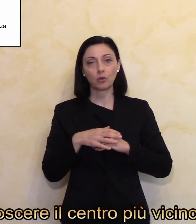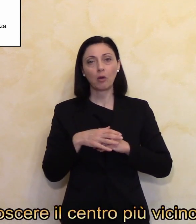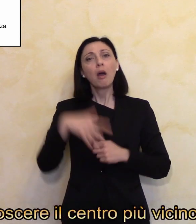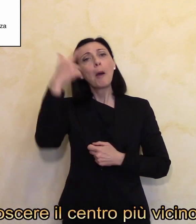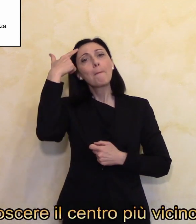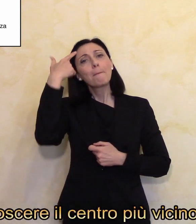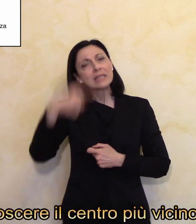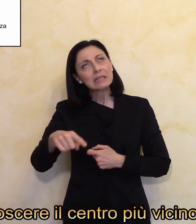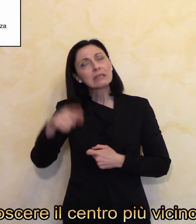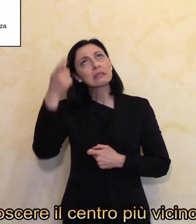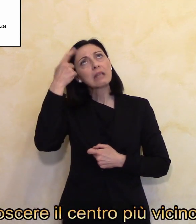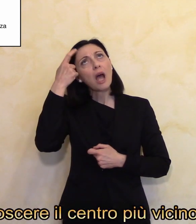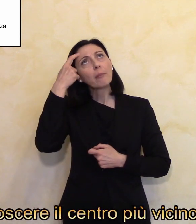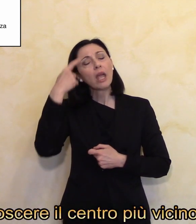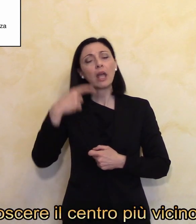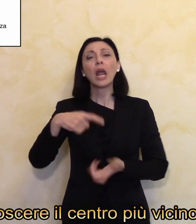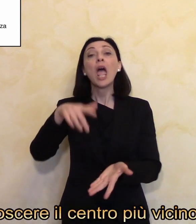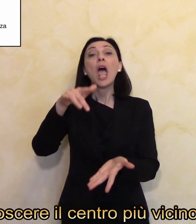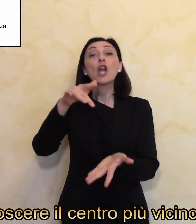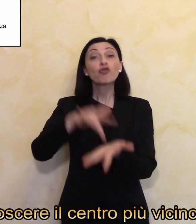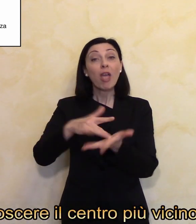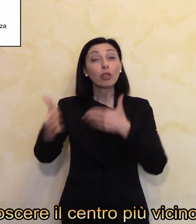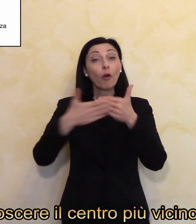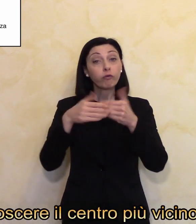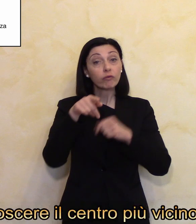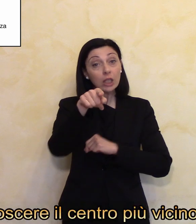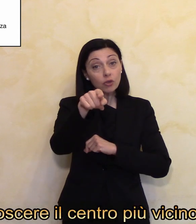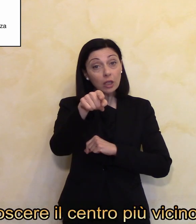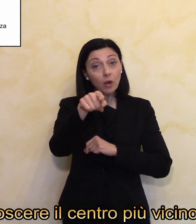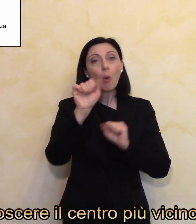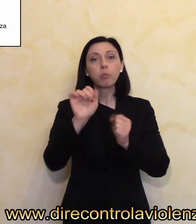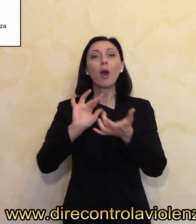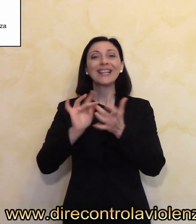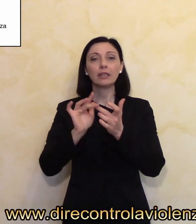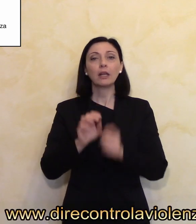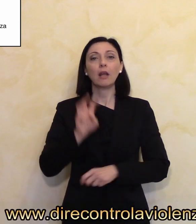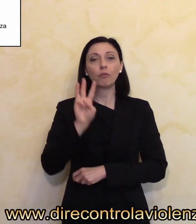Per conoscere il centro più vicino a te www